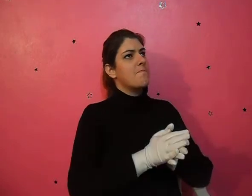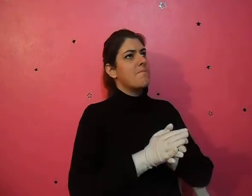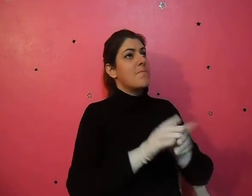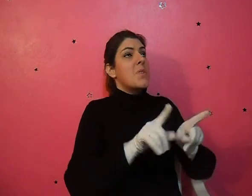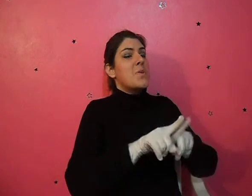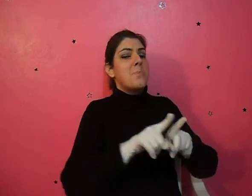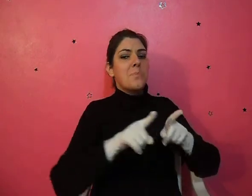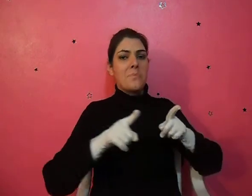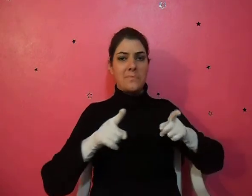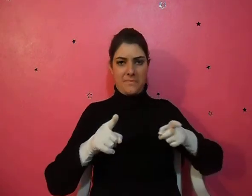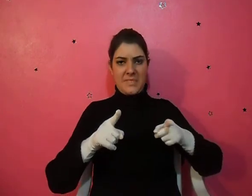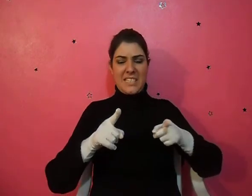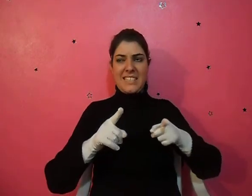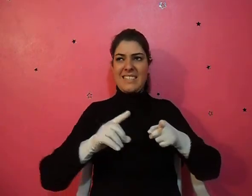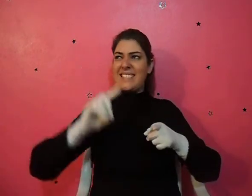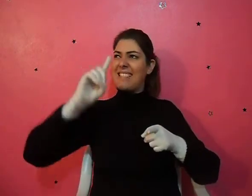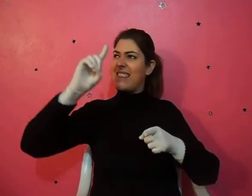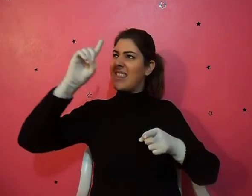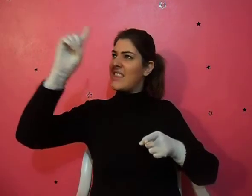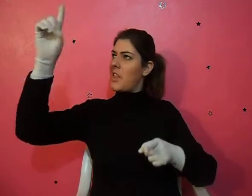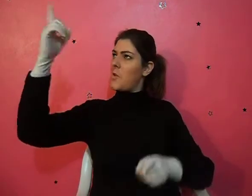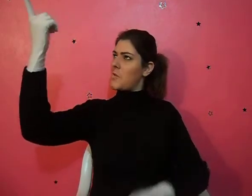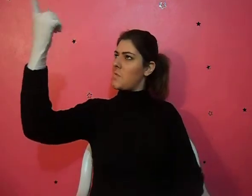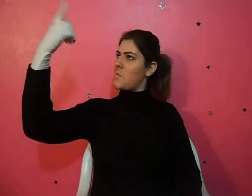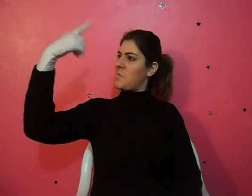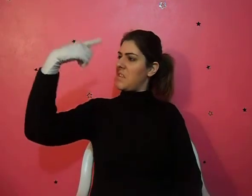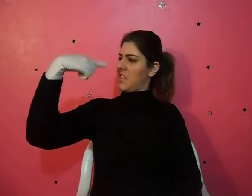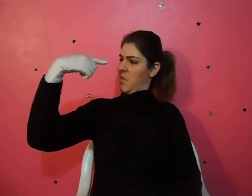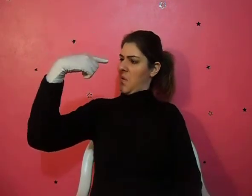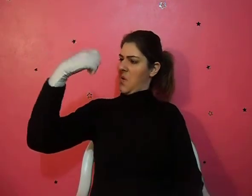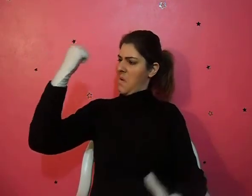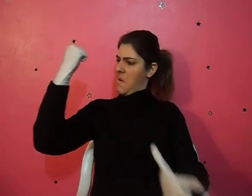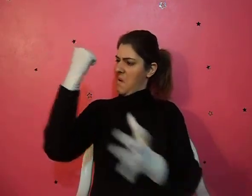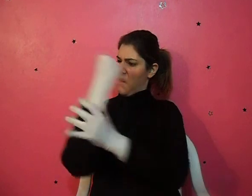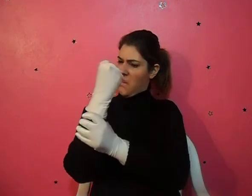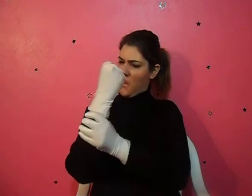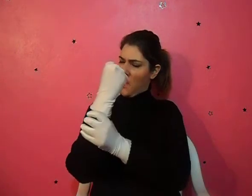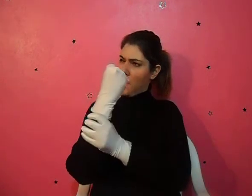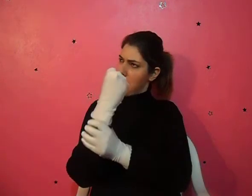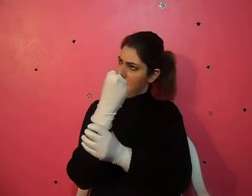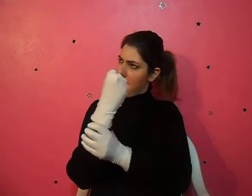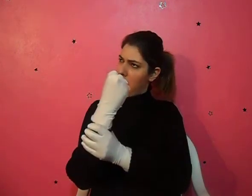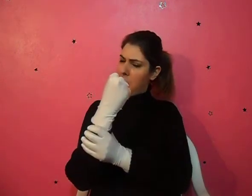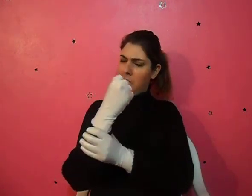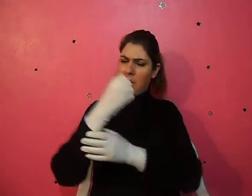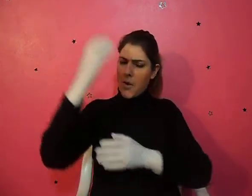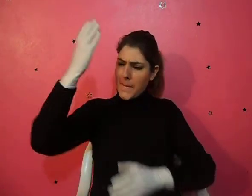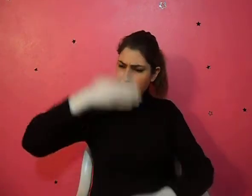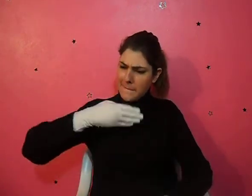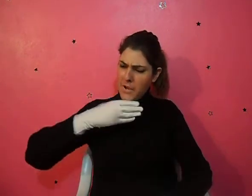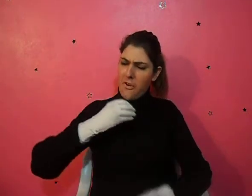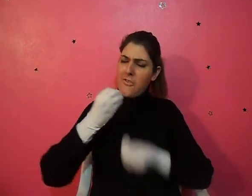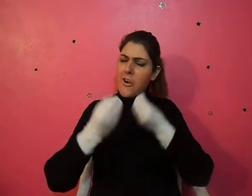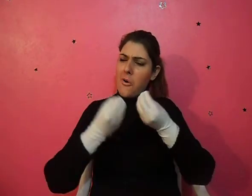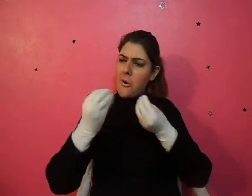Grande prova Deus mandou, um pedido arrasador,